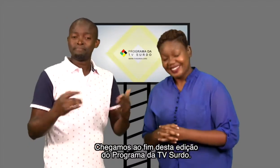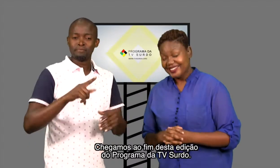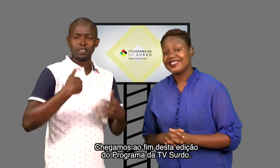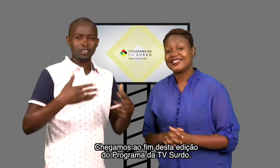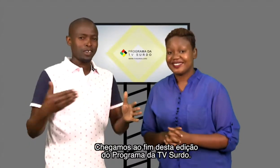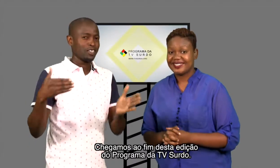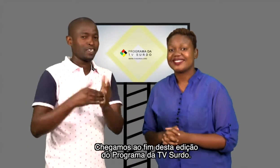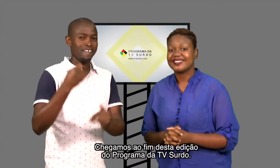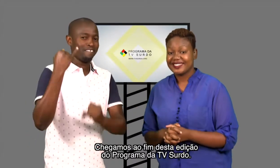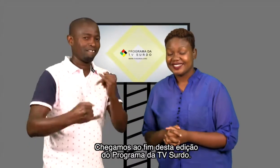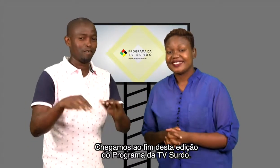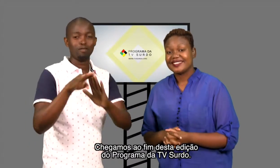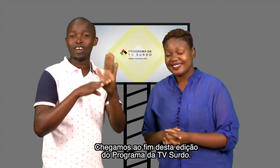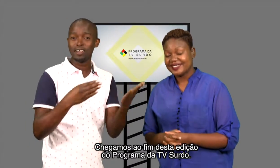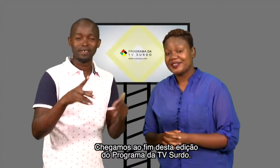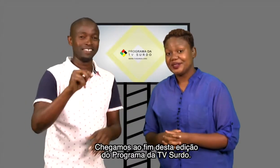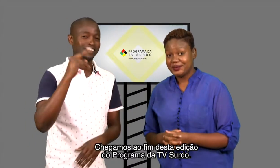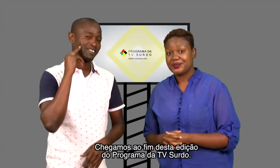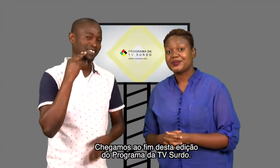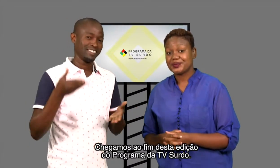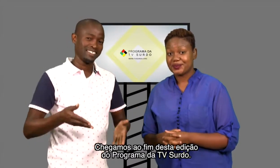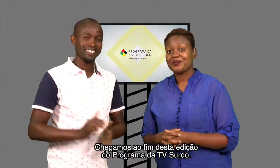ao fim, desta edição, do programa, da TV Surve.